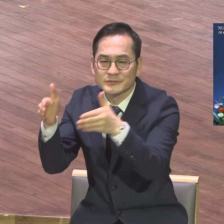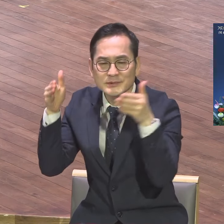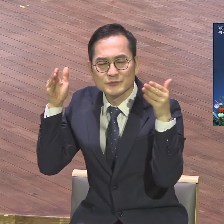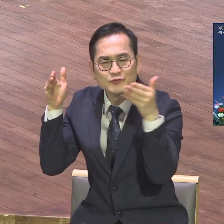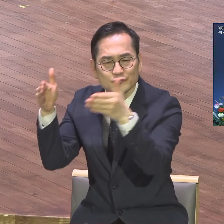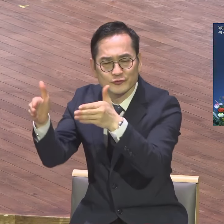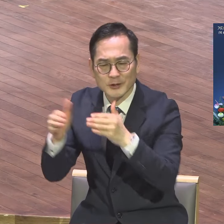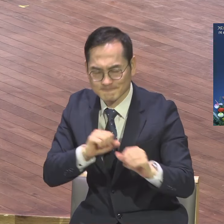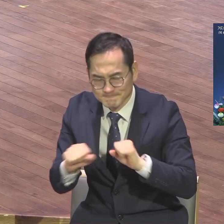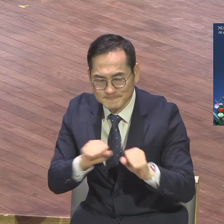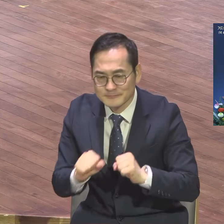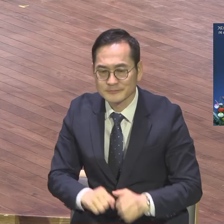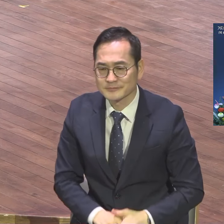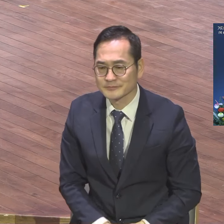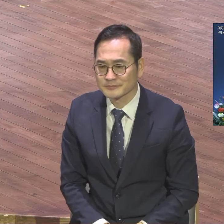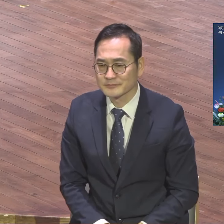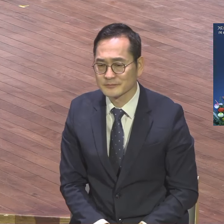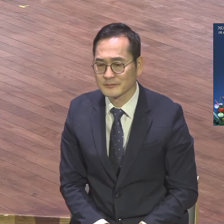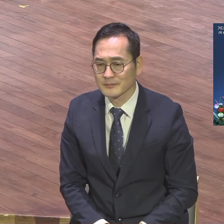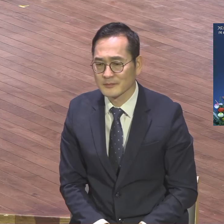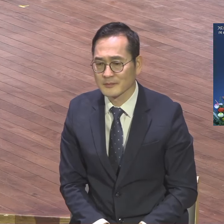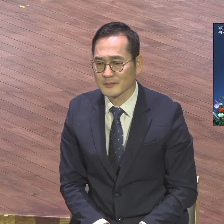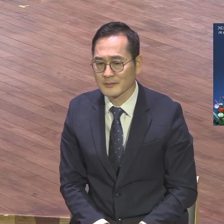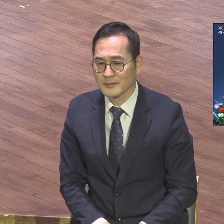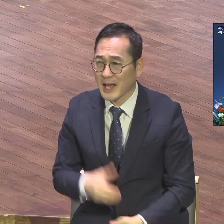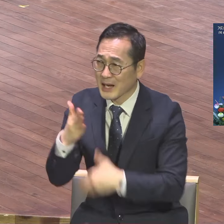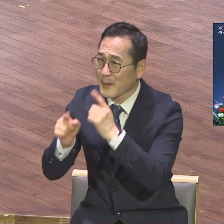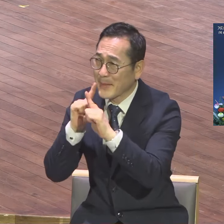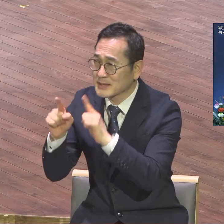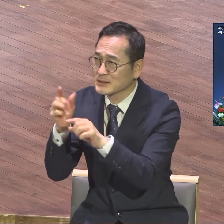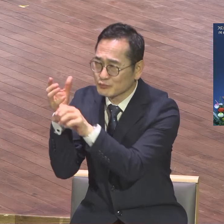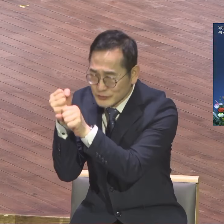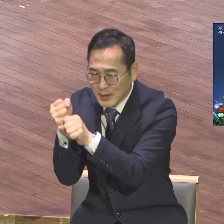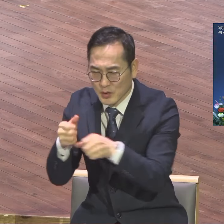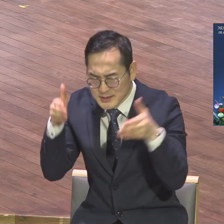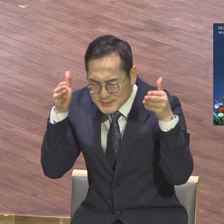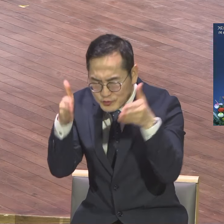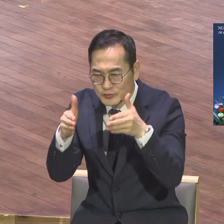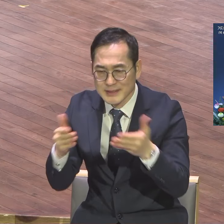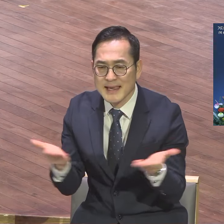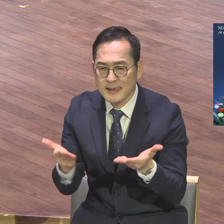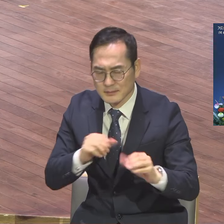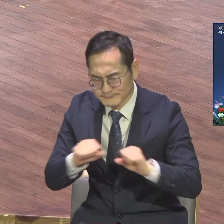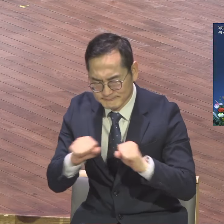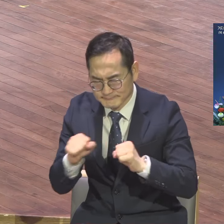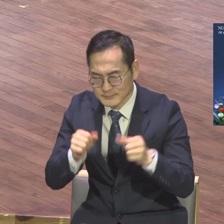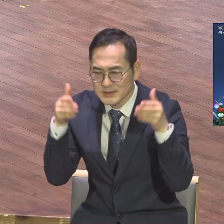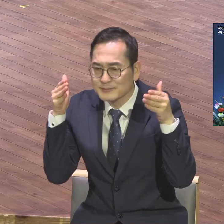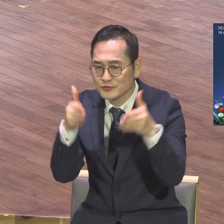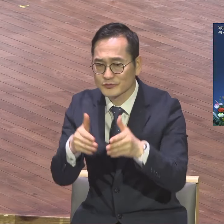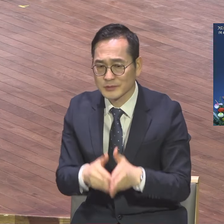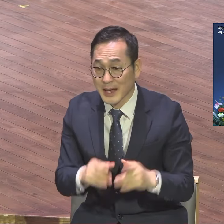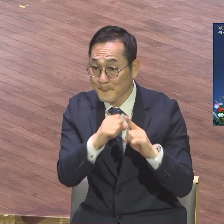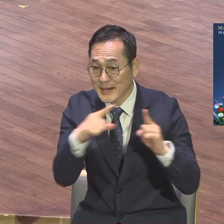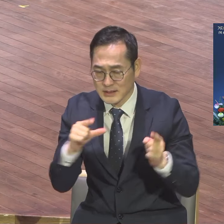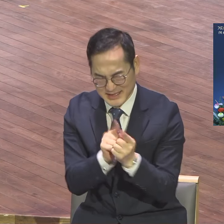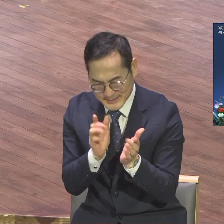집중 도전을 안 해요. 집중 도전해야 하는 얘기예요. 실제로 박시당 가라는 얘기예요. 실제로